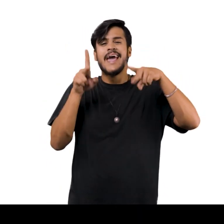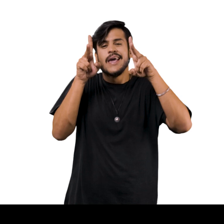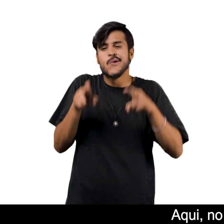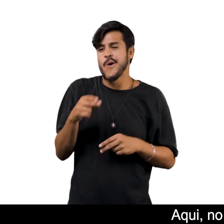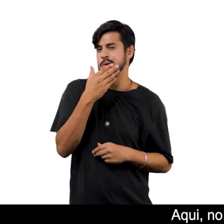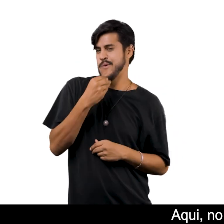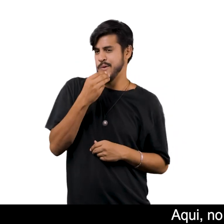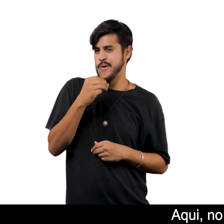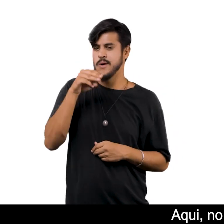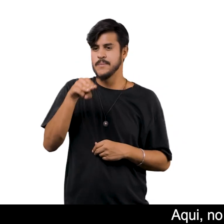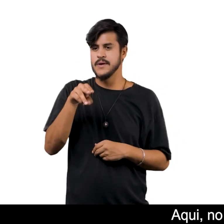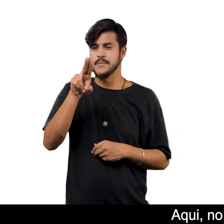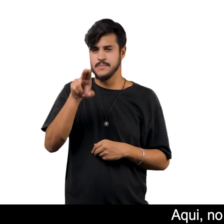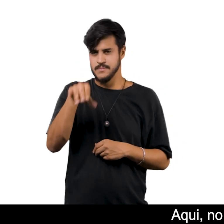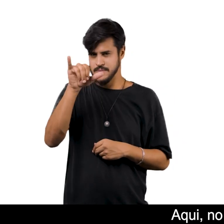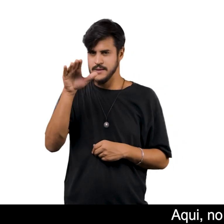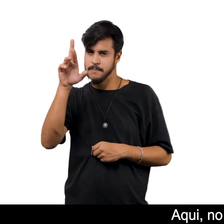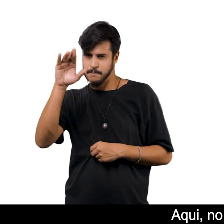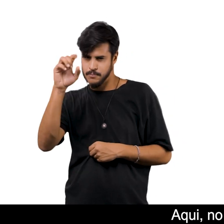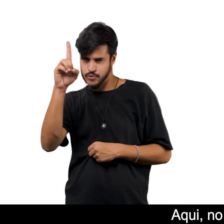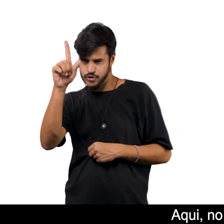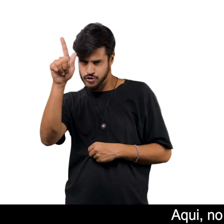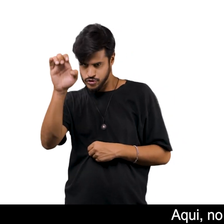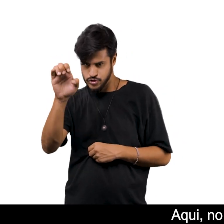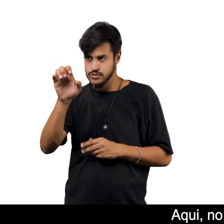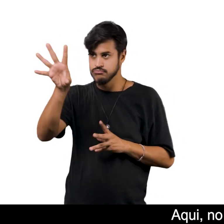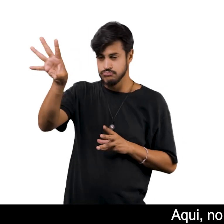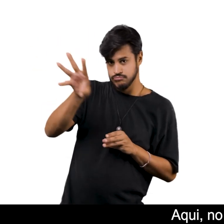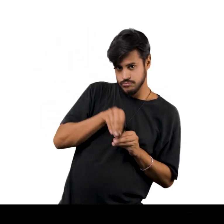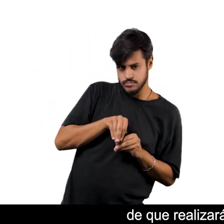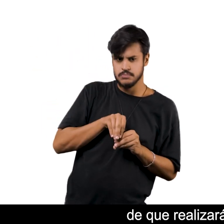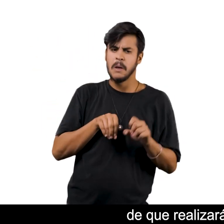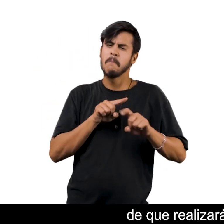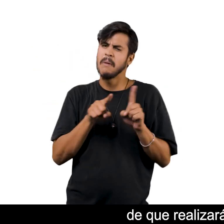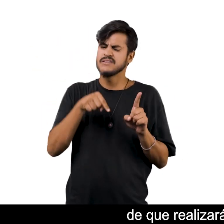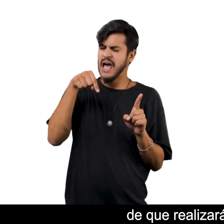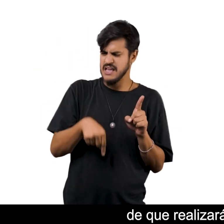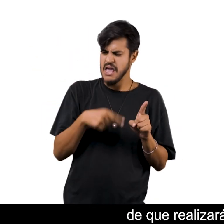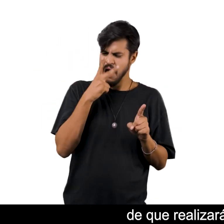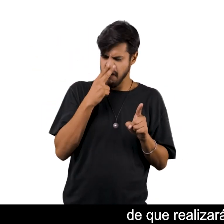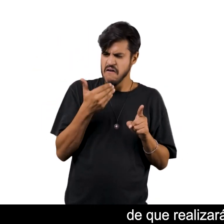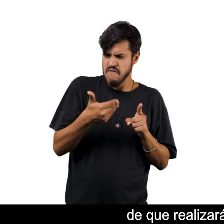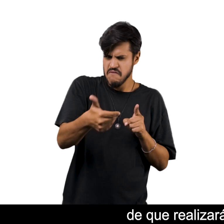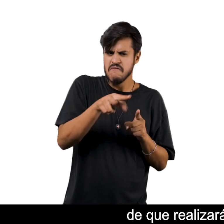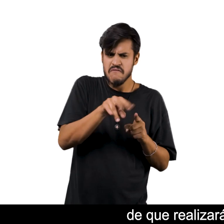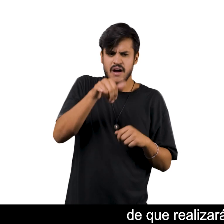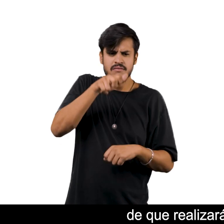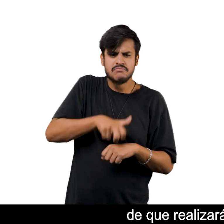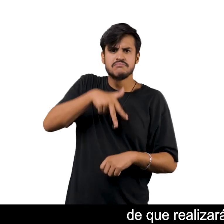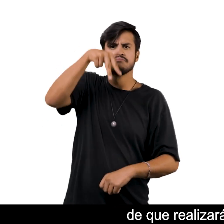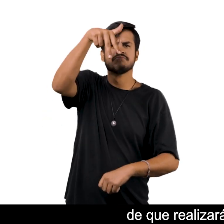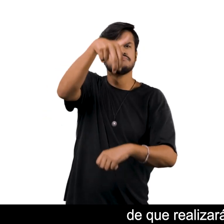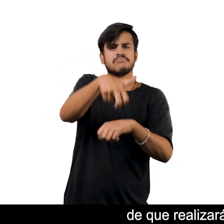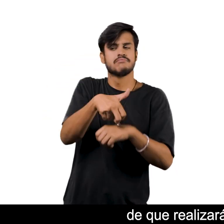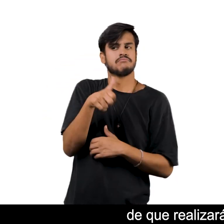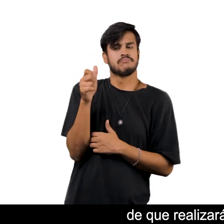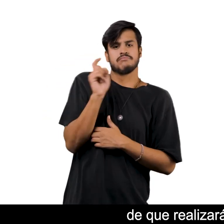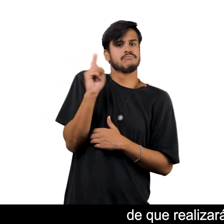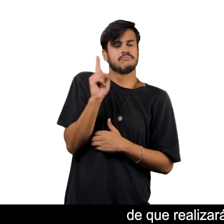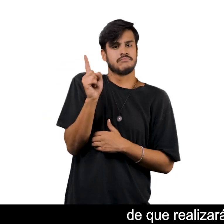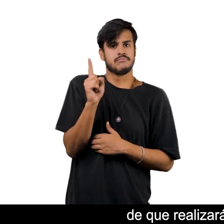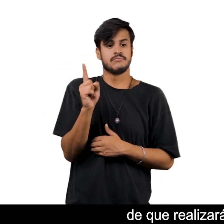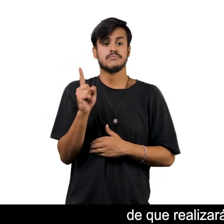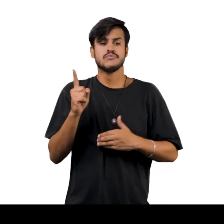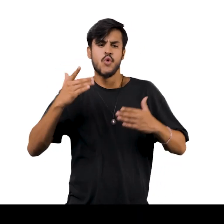Aqui, no entanto Não temos nenhum indicativo De que realizará o mesmo salto Que o homem das